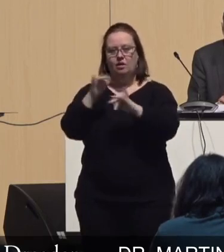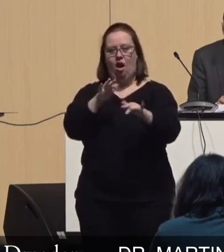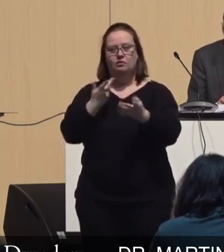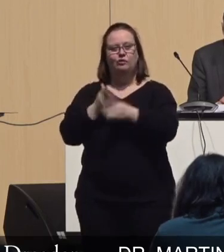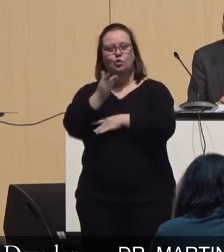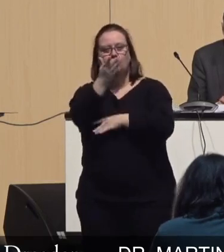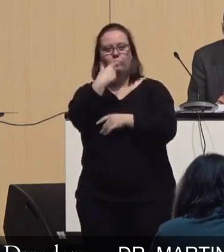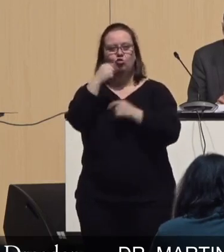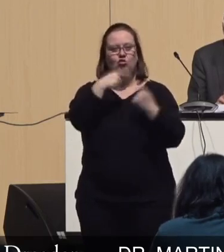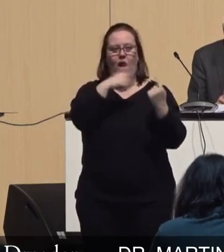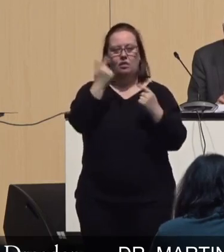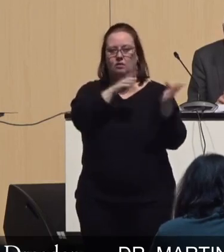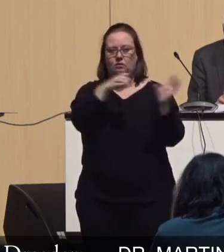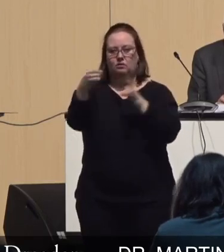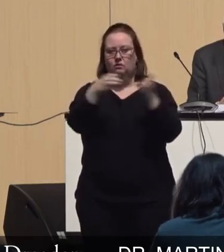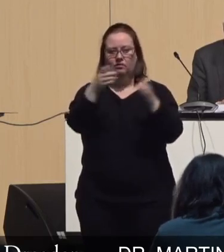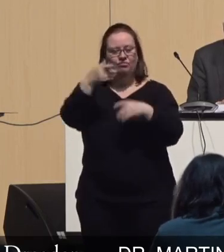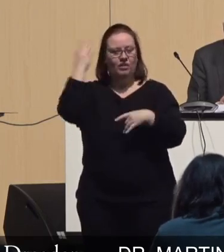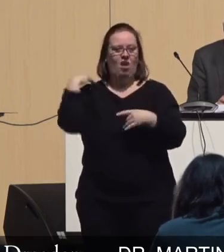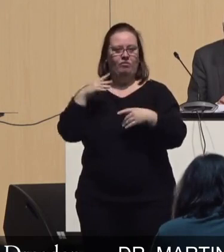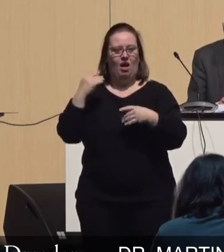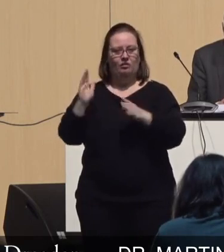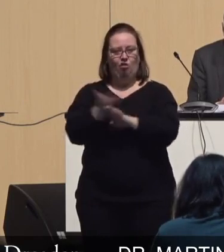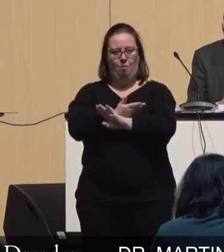Zukunft anders bewegen werden als in der Vergangenheit.